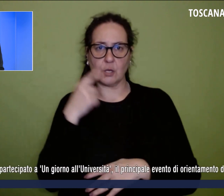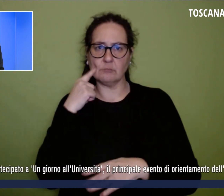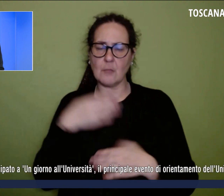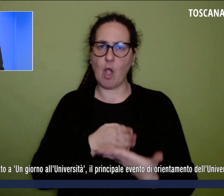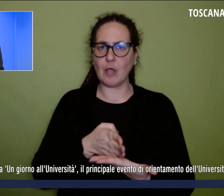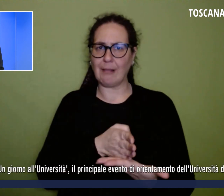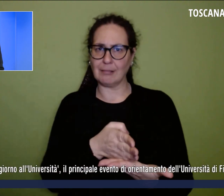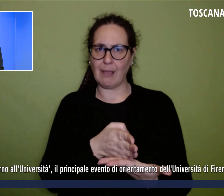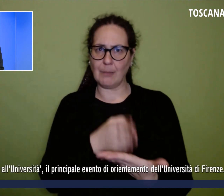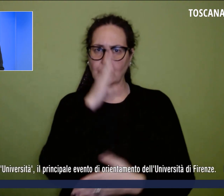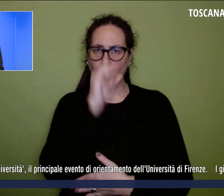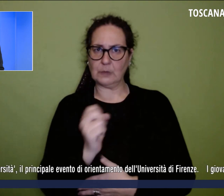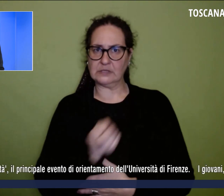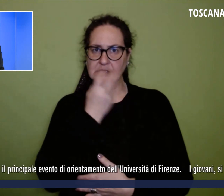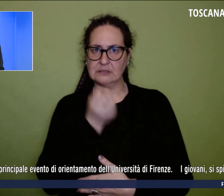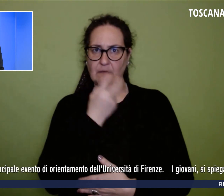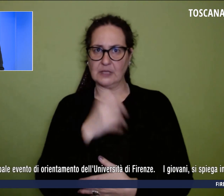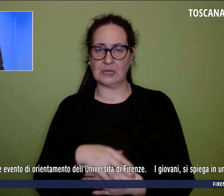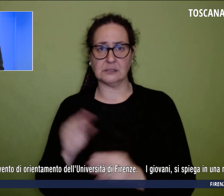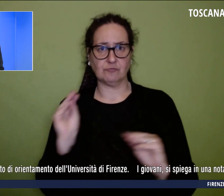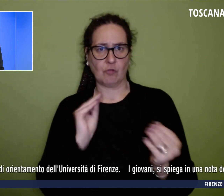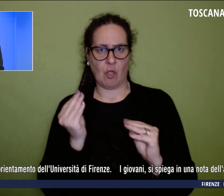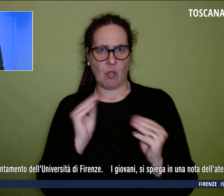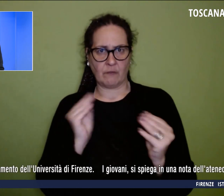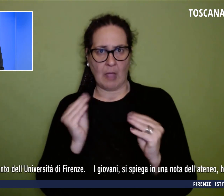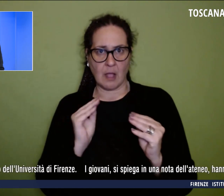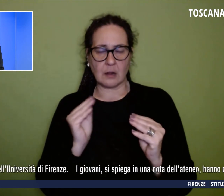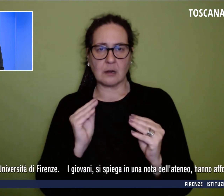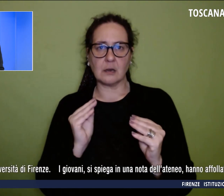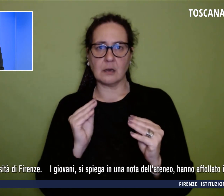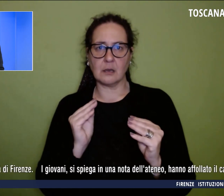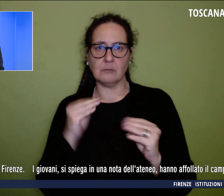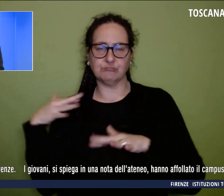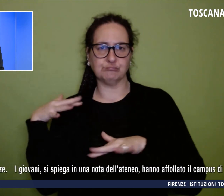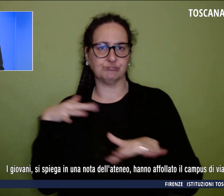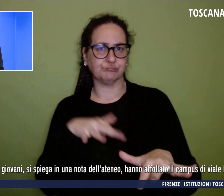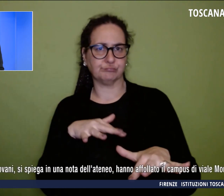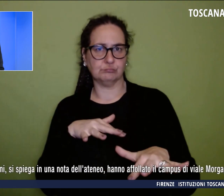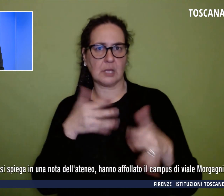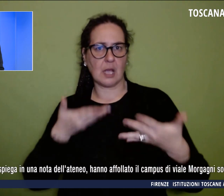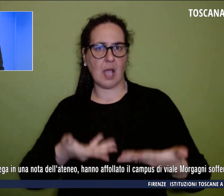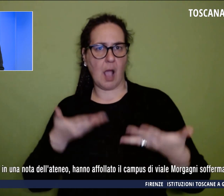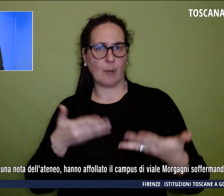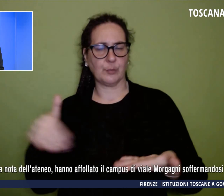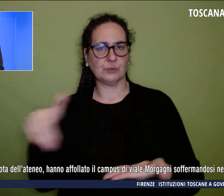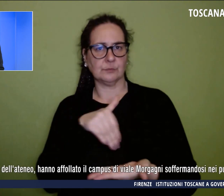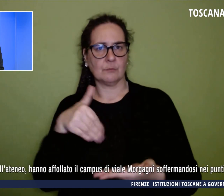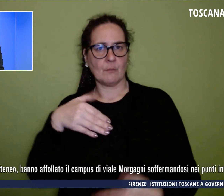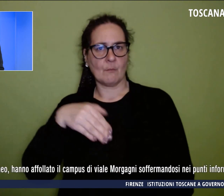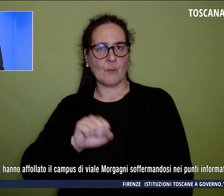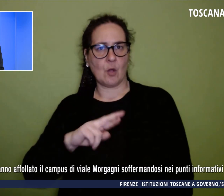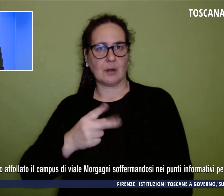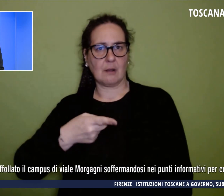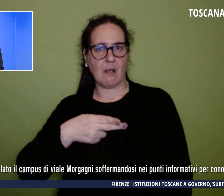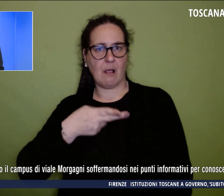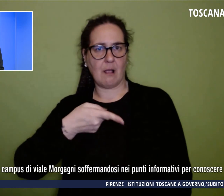di Firenze. I giovani, si spiega in una nota, hanno affollato il campus di Viale Morgagni, soffermandosi